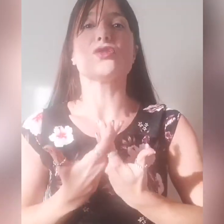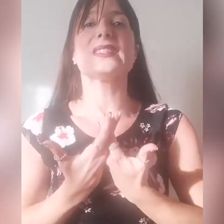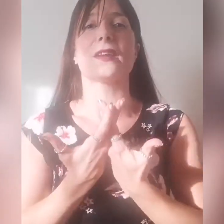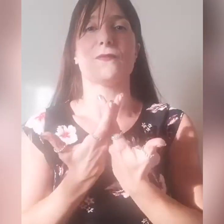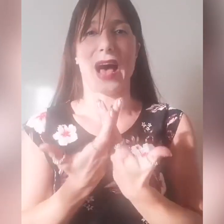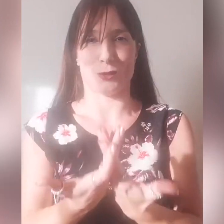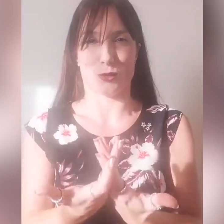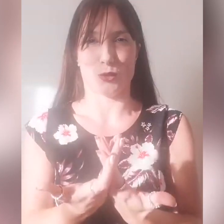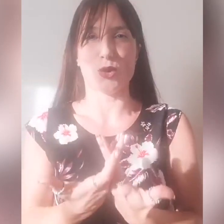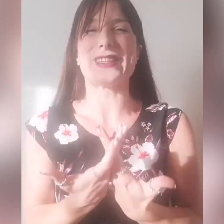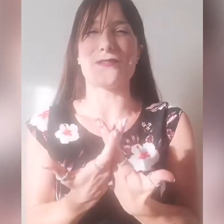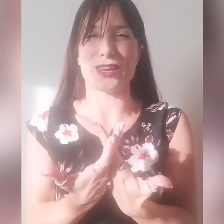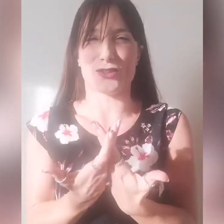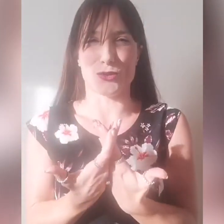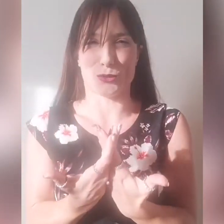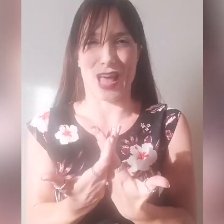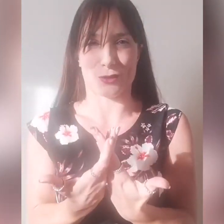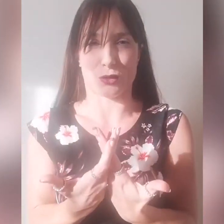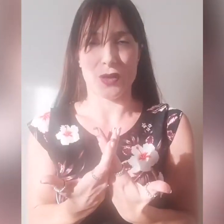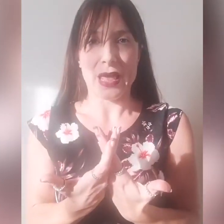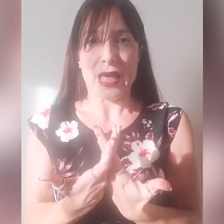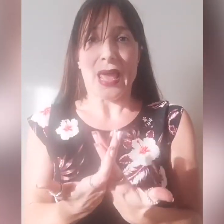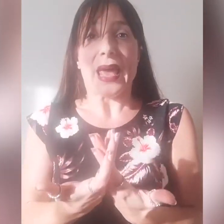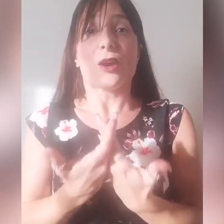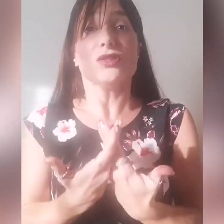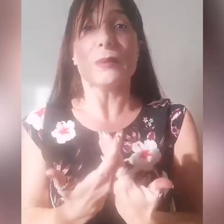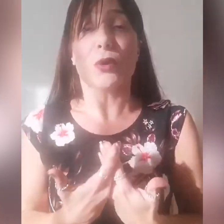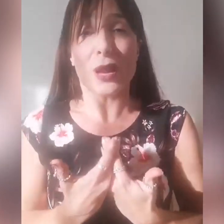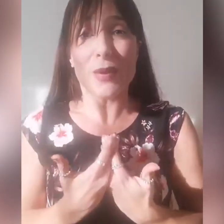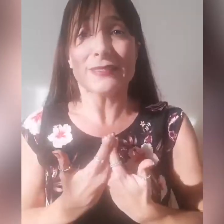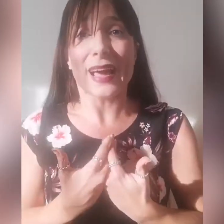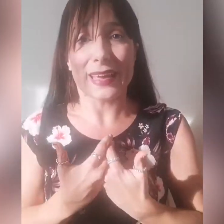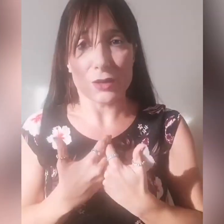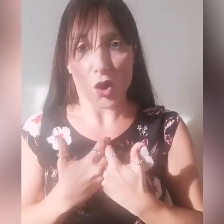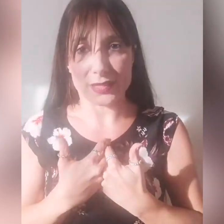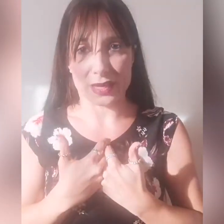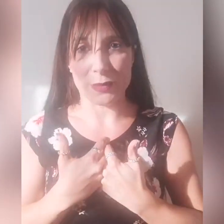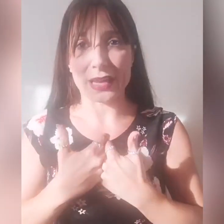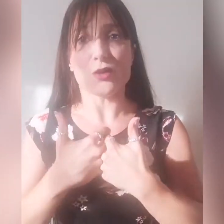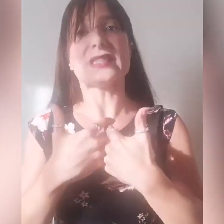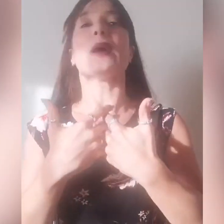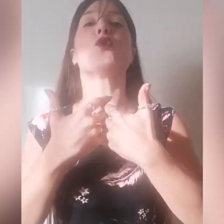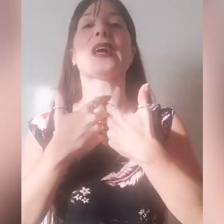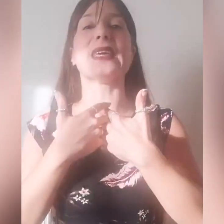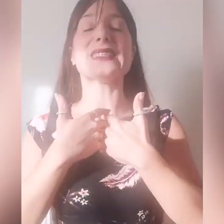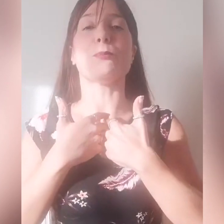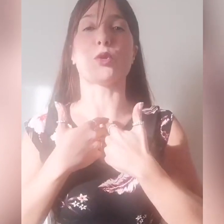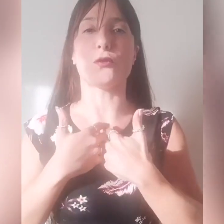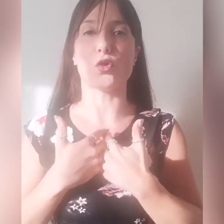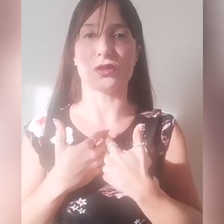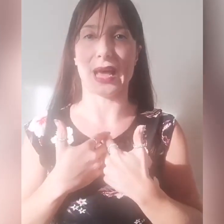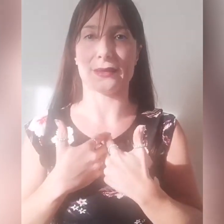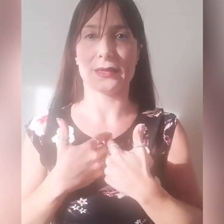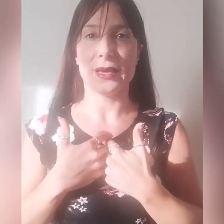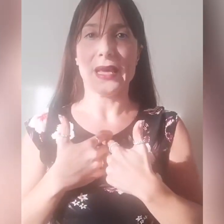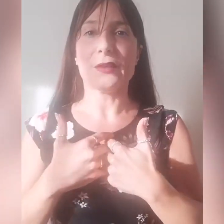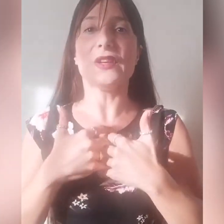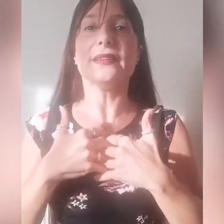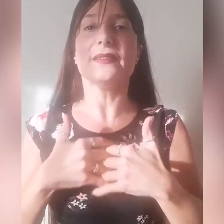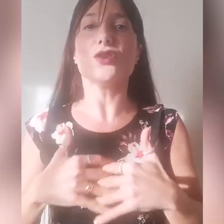osservato, oltre averci aiutato e contemporaneamente anche i nostri, perché noi siamo una Chiesa profonda, i figli di Dio